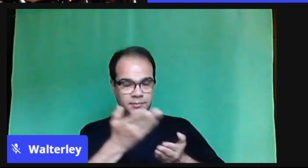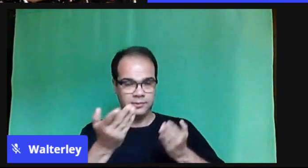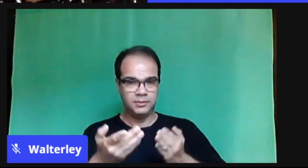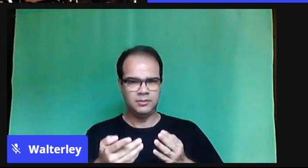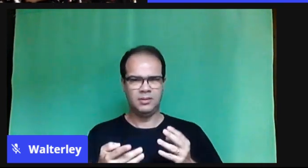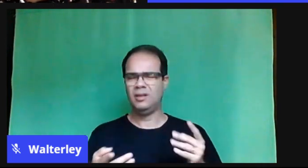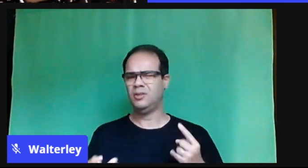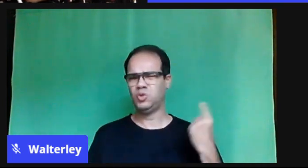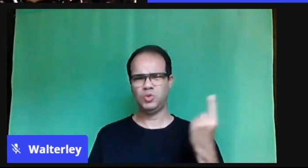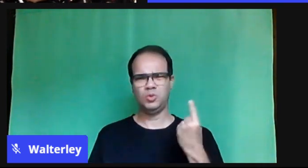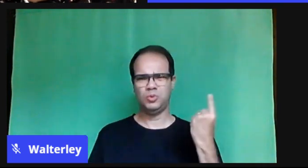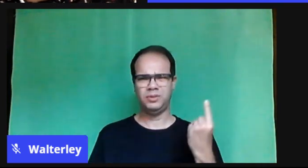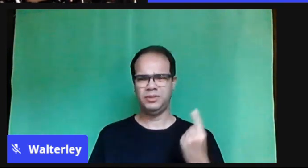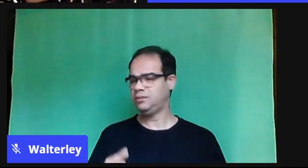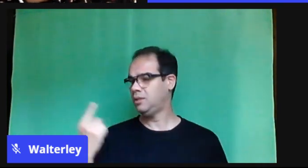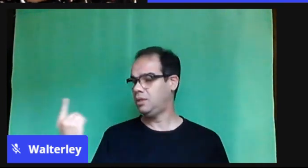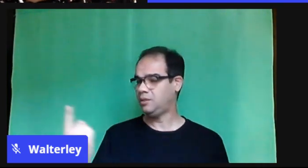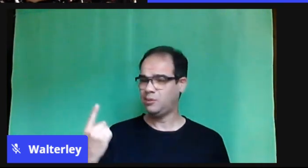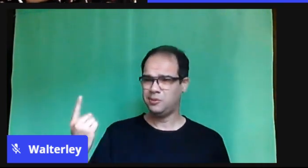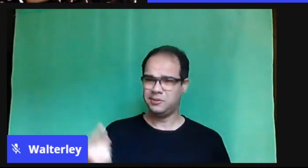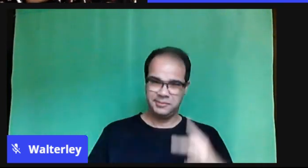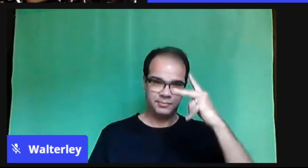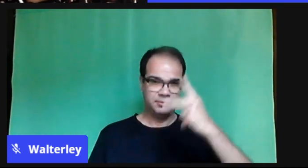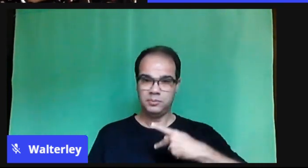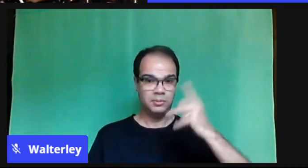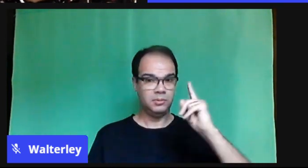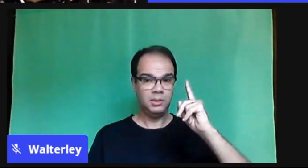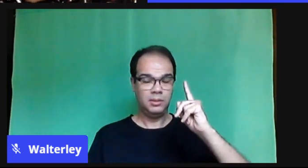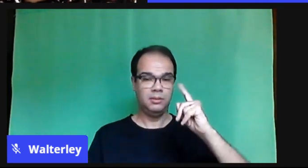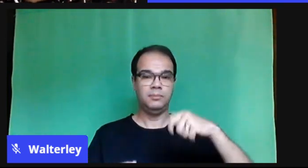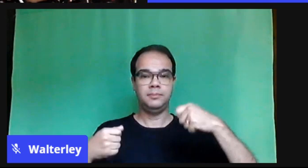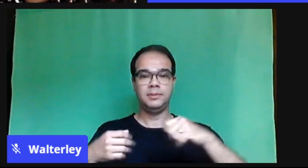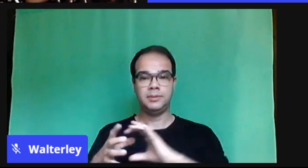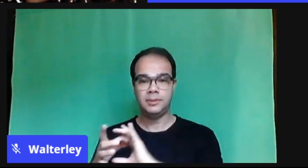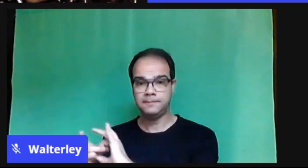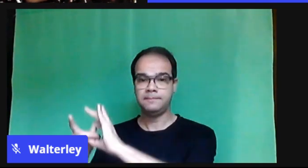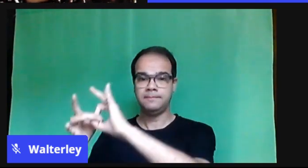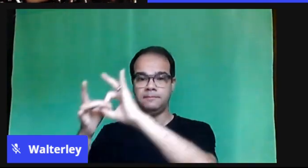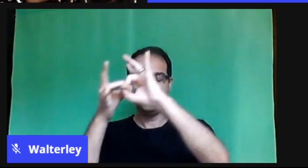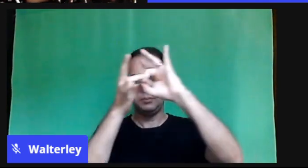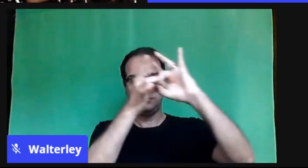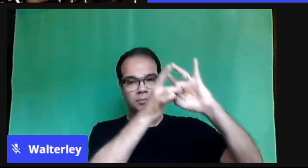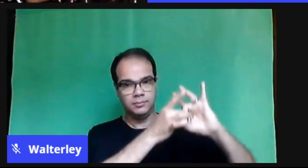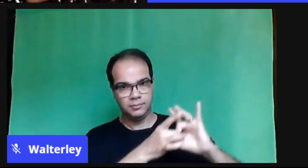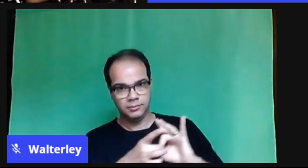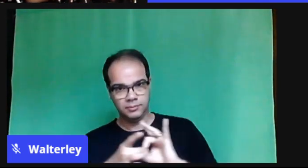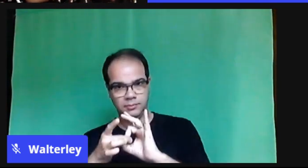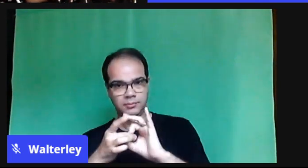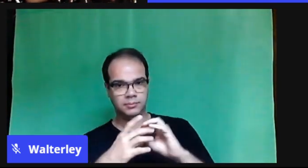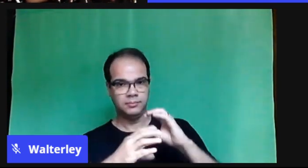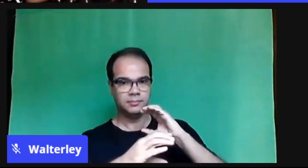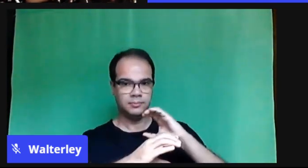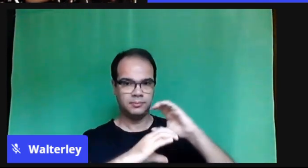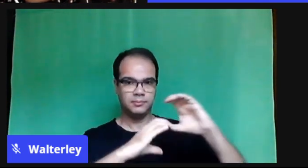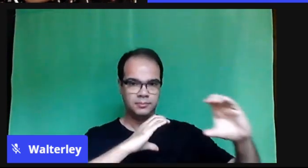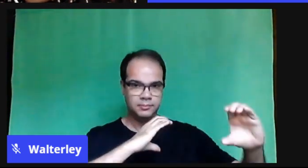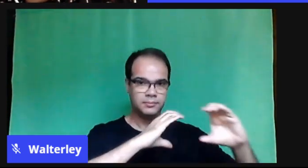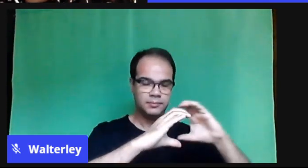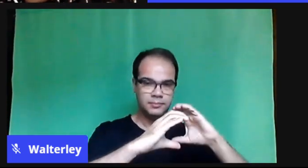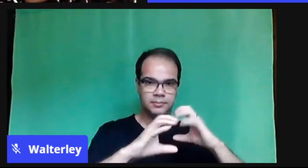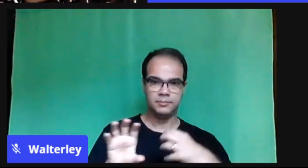buscando outras rotas alternativas, né? Eu acho que seria isso nesse momento. Tá bom, Luiz? Obrigada.